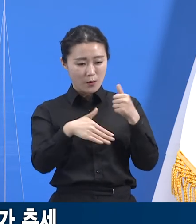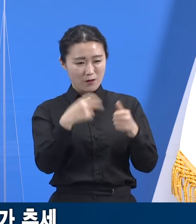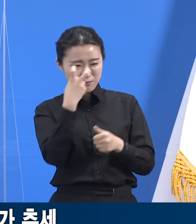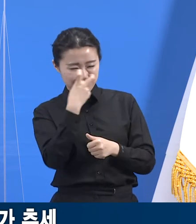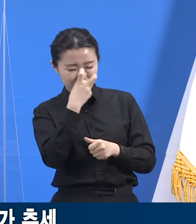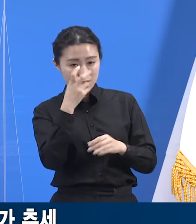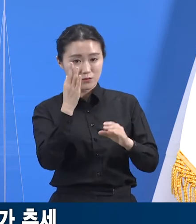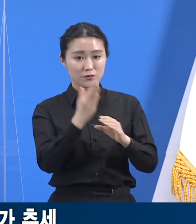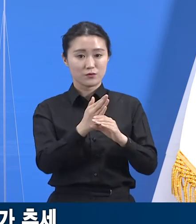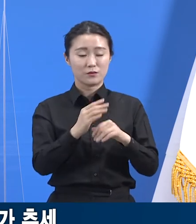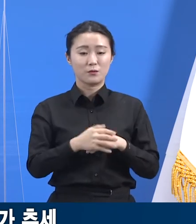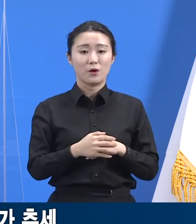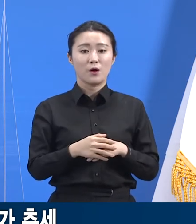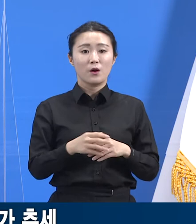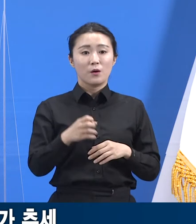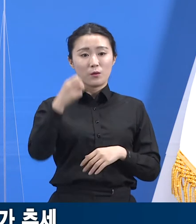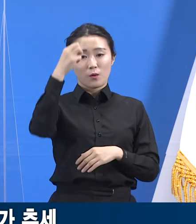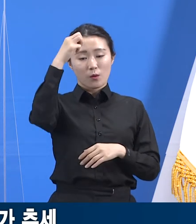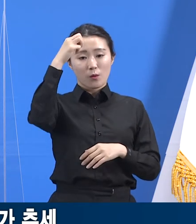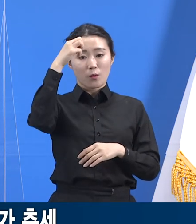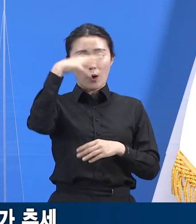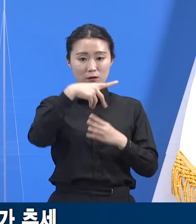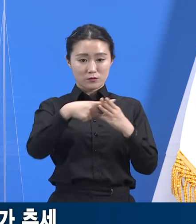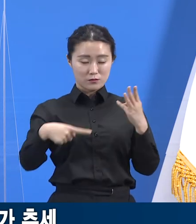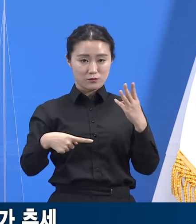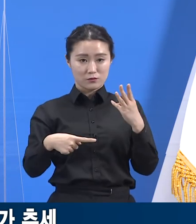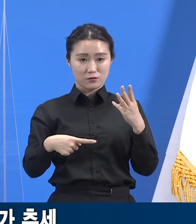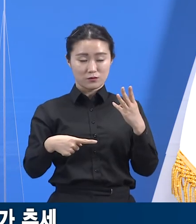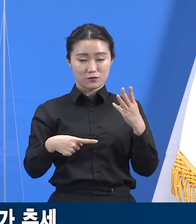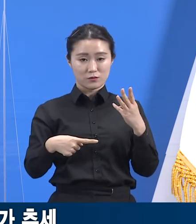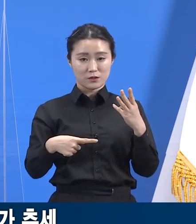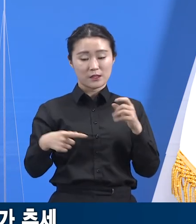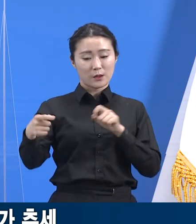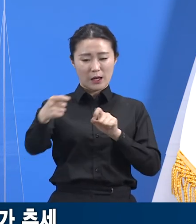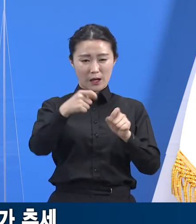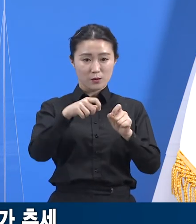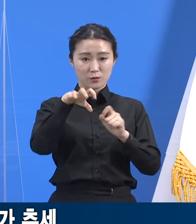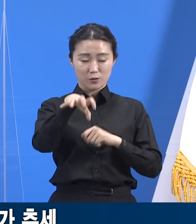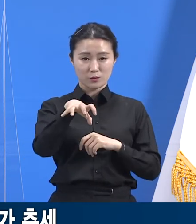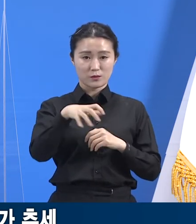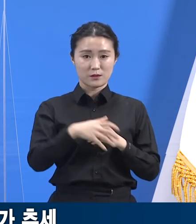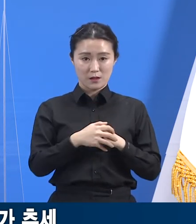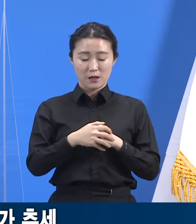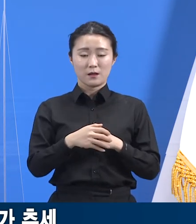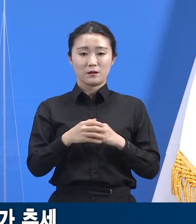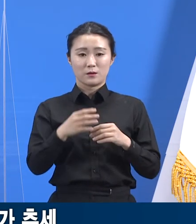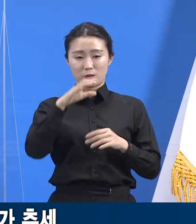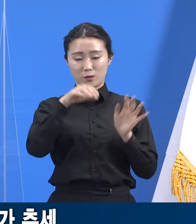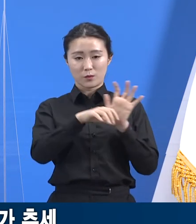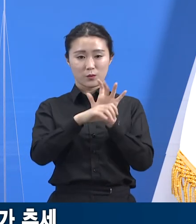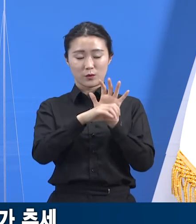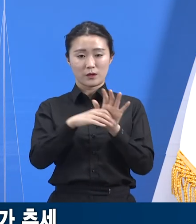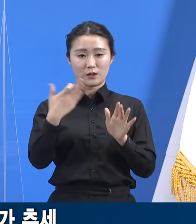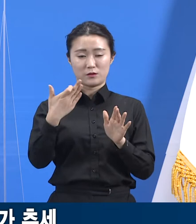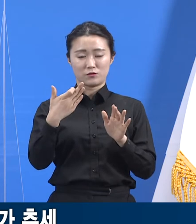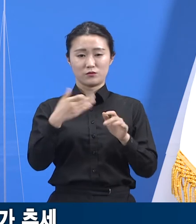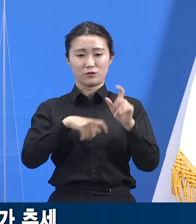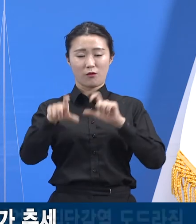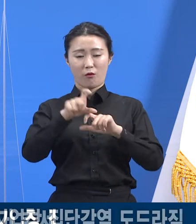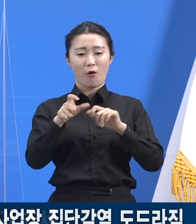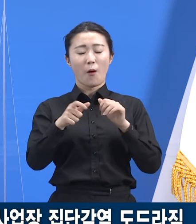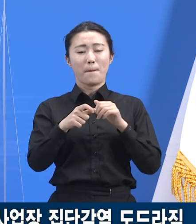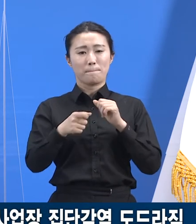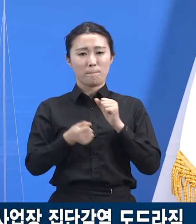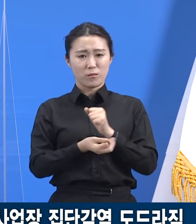동부 지역권에 최근 코로나19 감염이 증가하는 흐름이고 다음과 같은 특성이 관찰됩니다. 첫째,